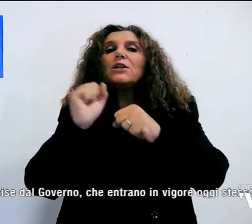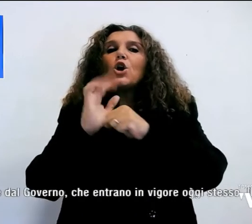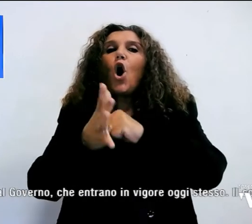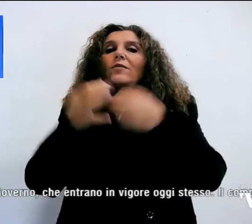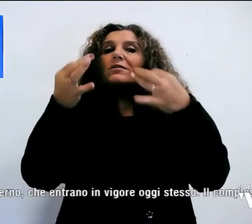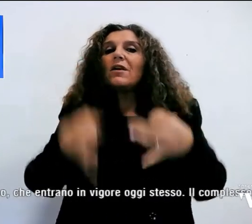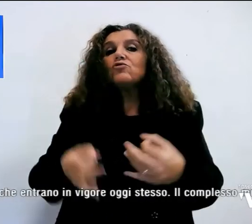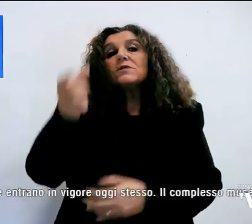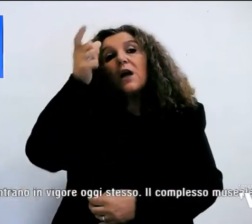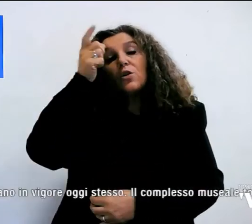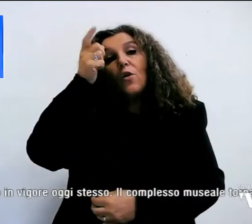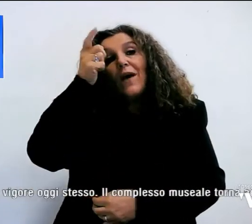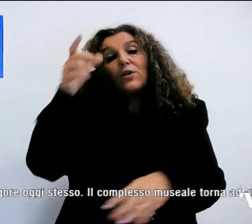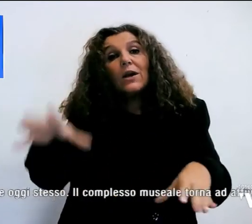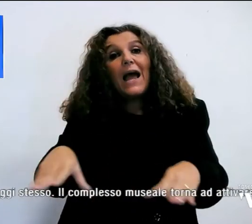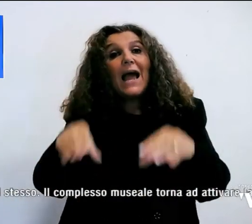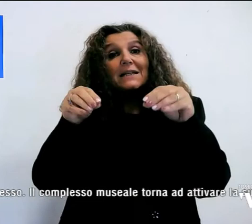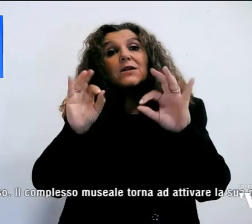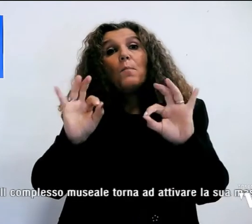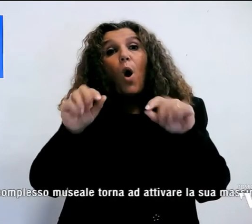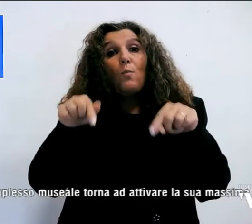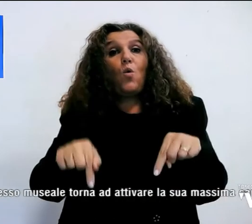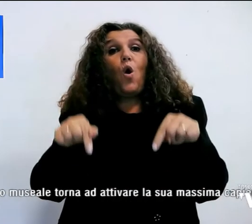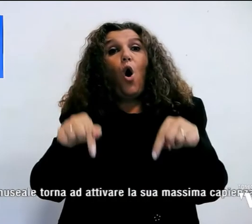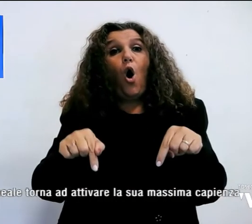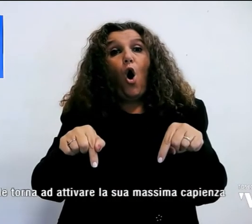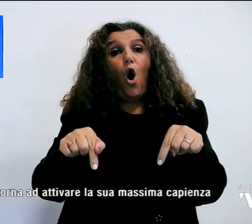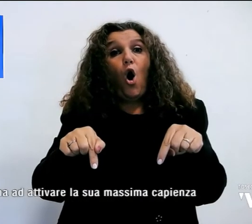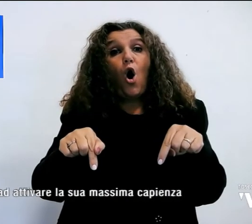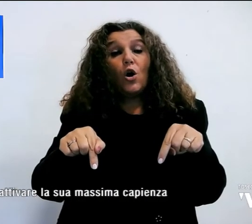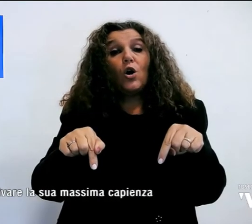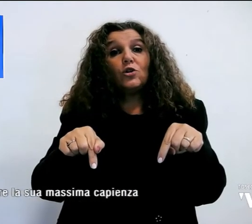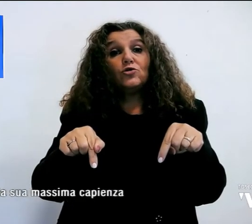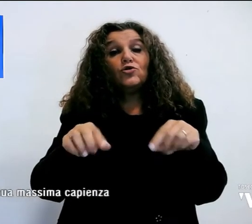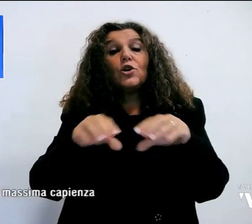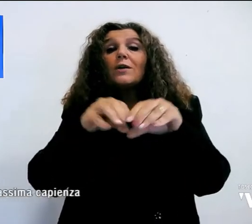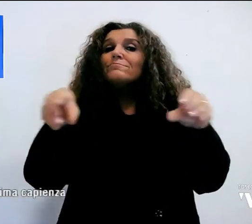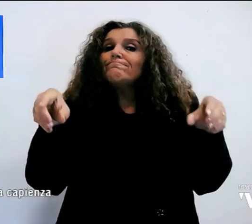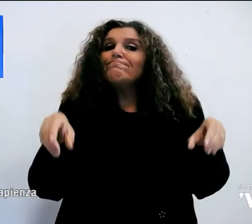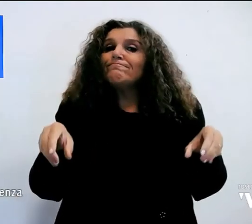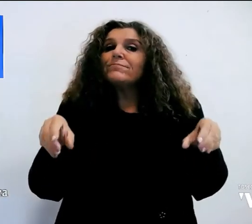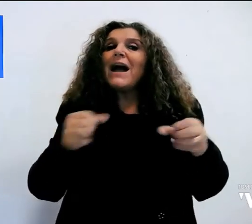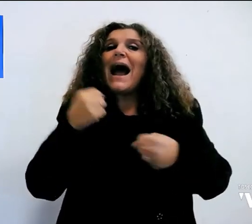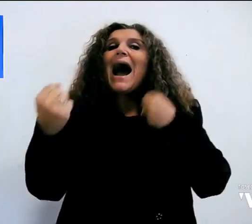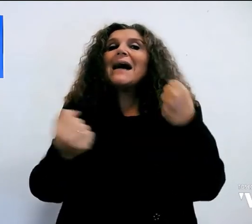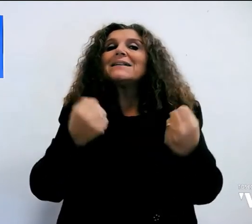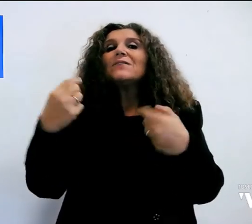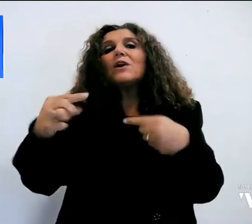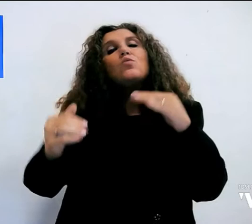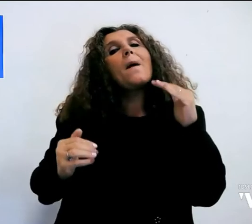che entrano in vigore oggi stesso. Il complesso museale torna ad attivare la sua massima